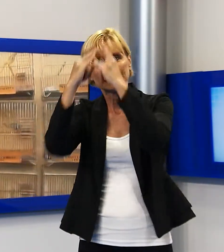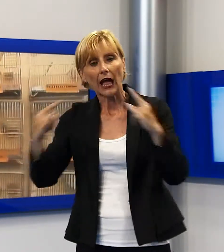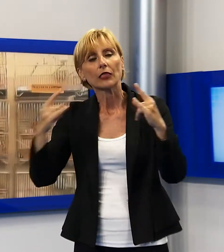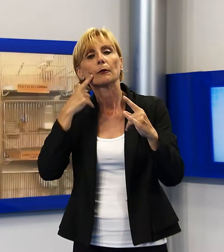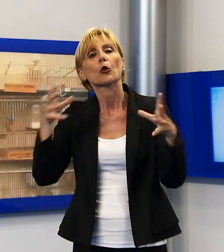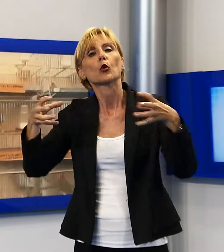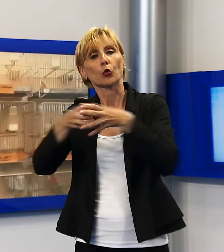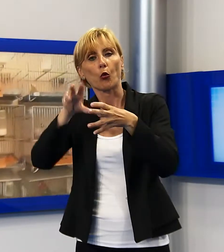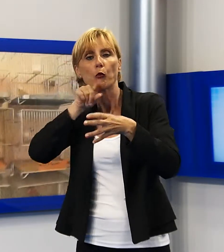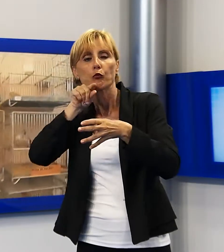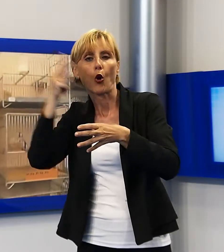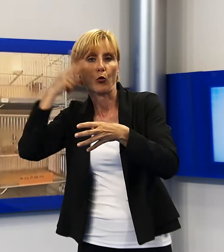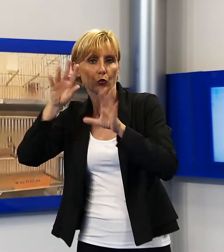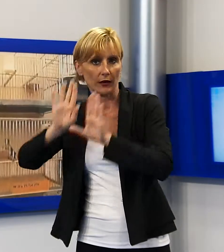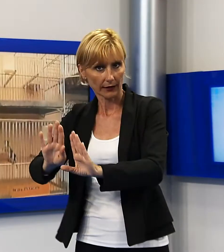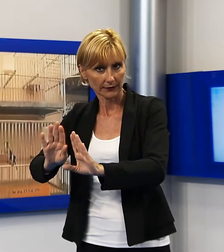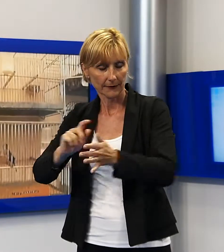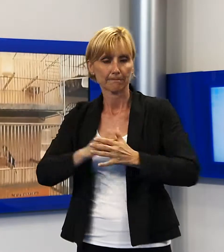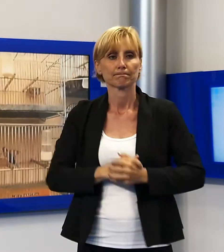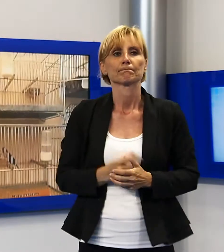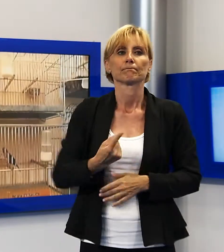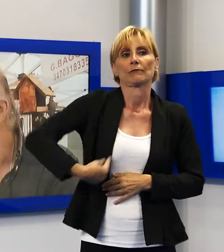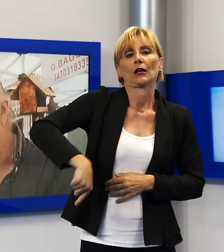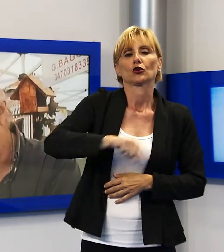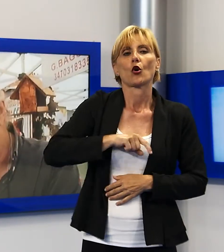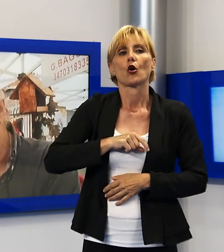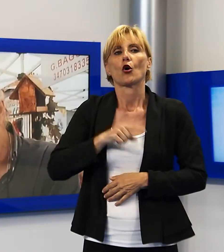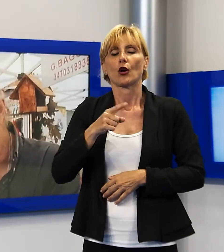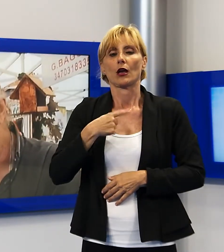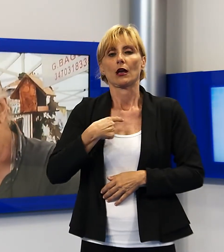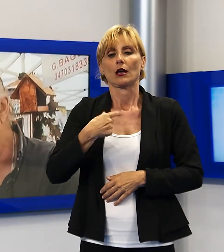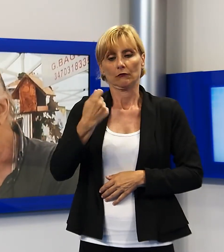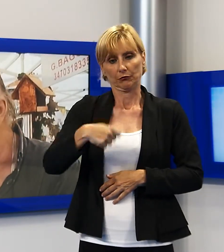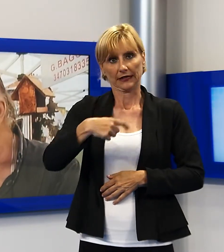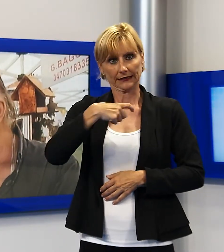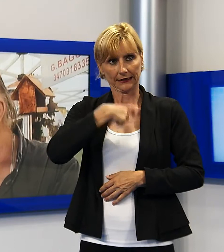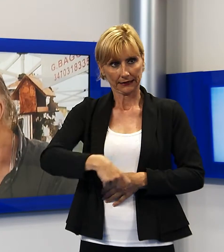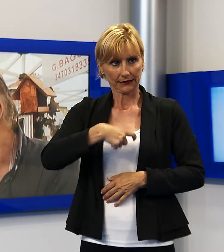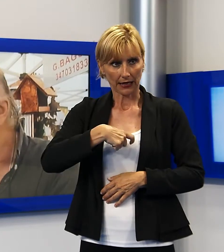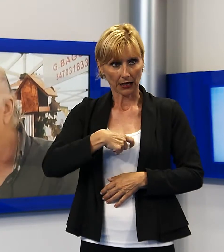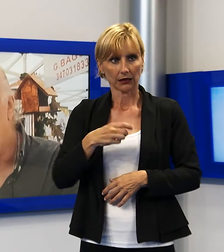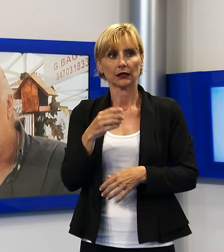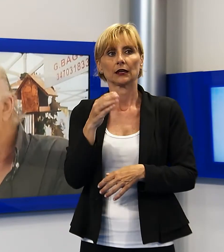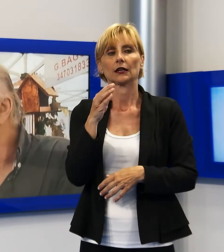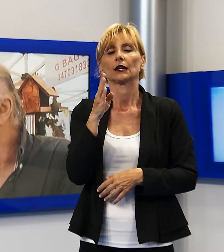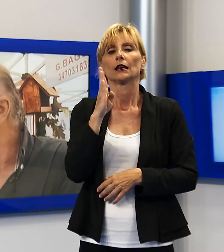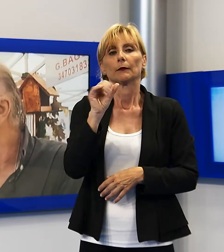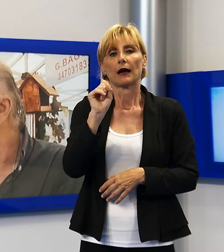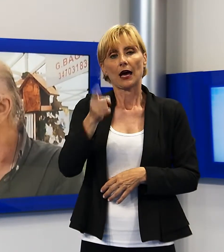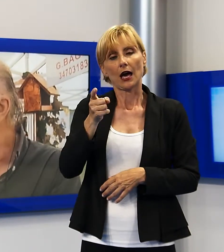Noi siamo un gruppo di ornitologi lucchesi, io sono il presidente, mi chiamo Baggio e come vedi è quello che